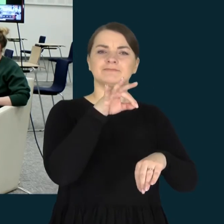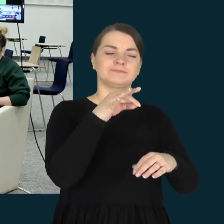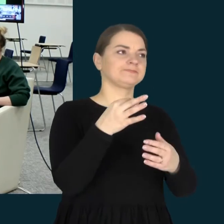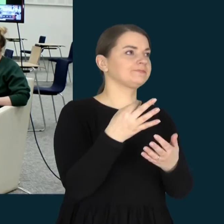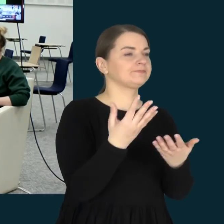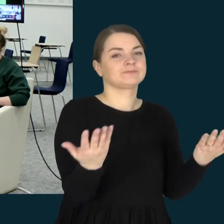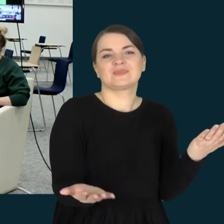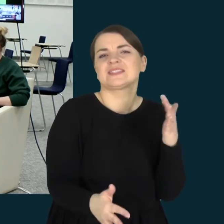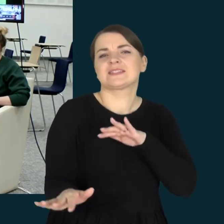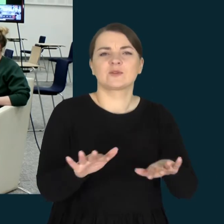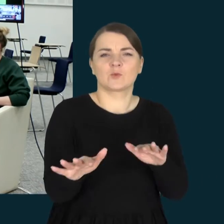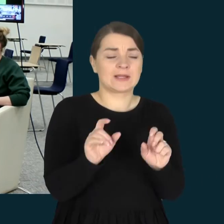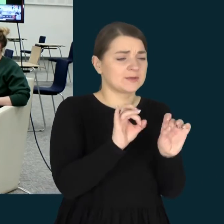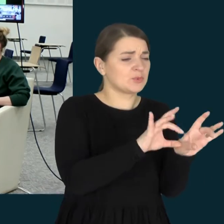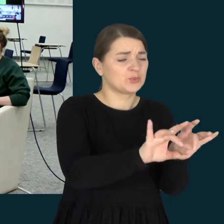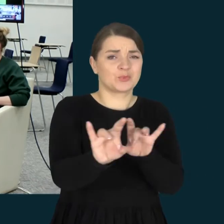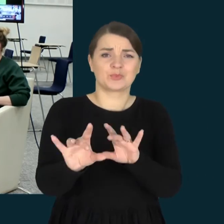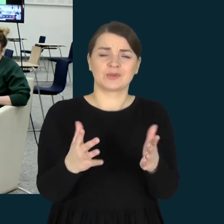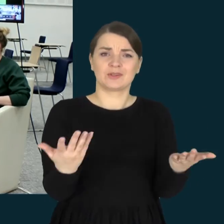įvairiausios situacijos.